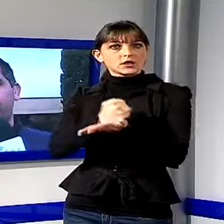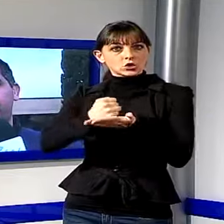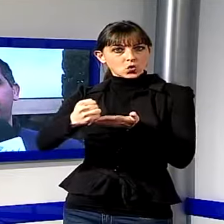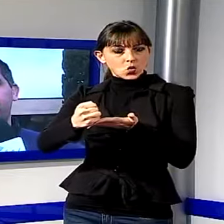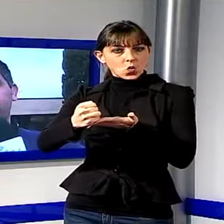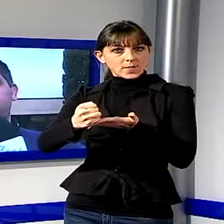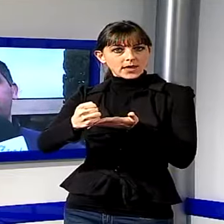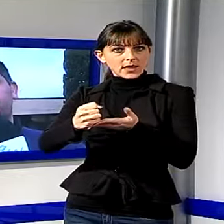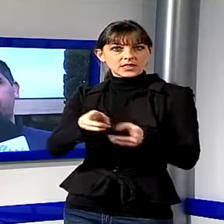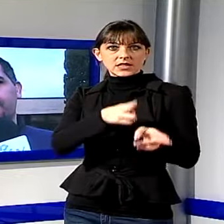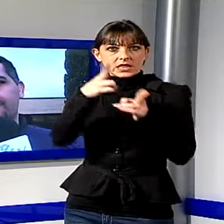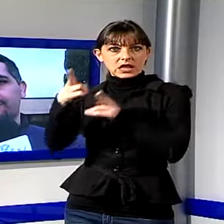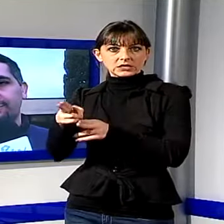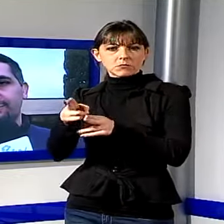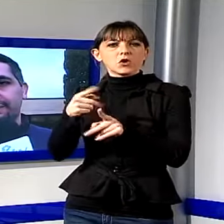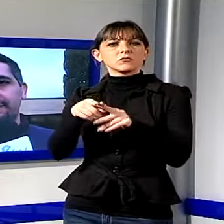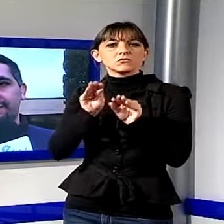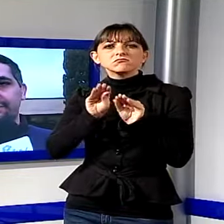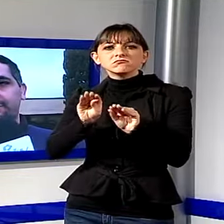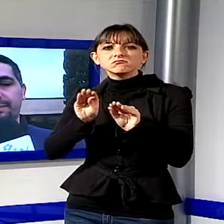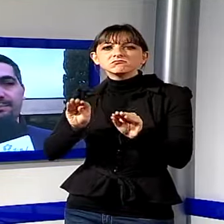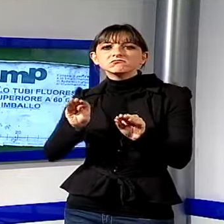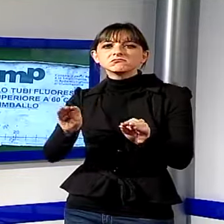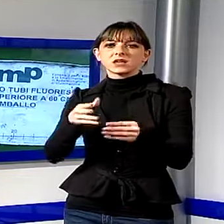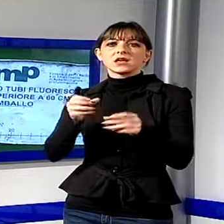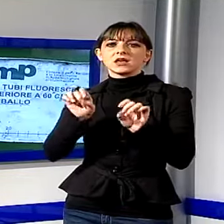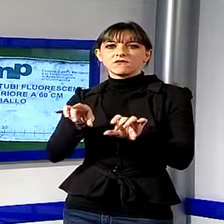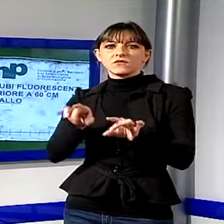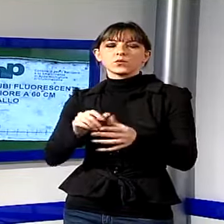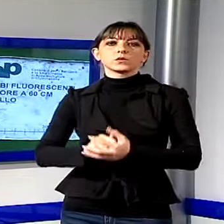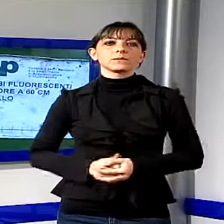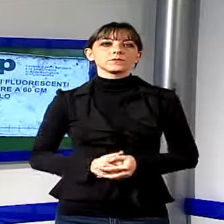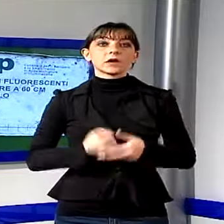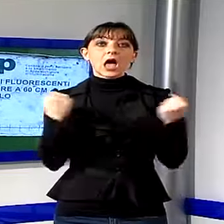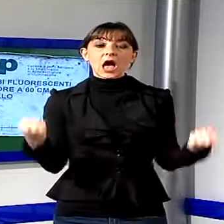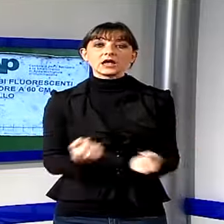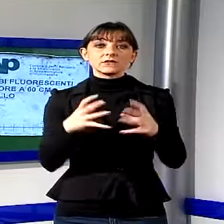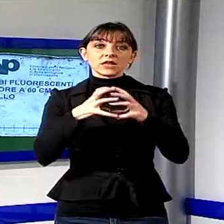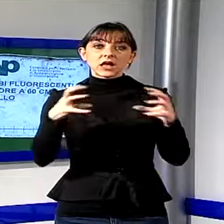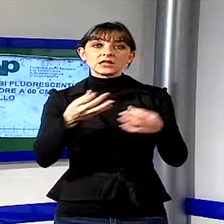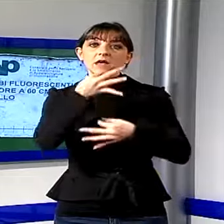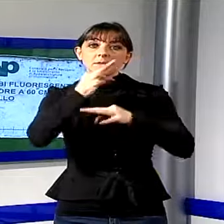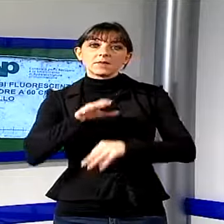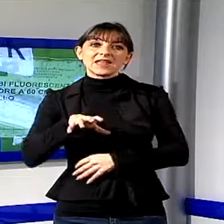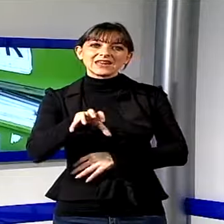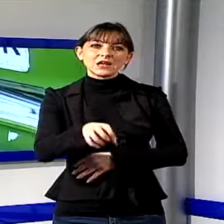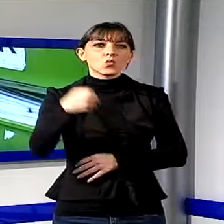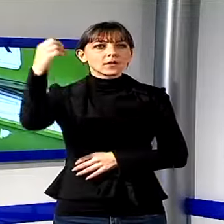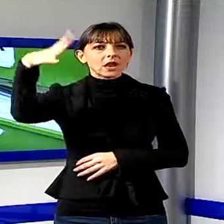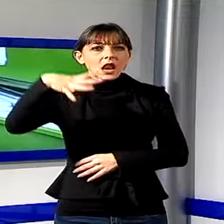al trasporto e allo stoccaggio dei rifiuti. L'attività dell'azienda di Porcari permette il recupero di lampade e neon senza